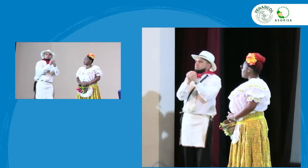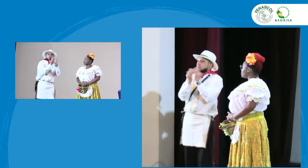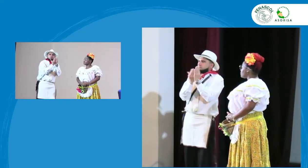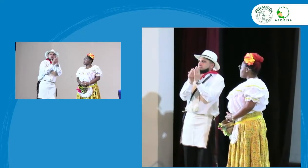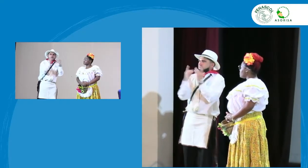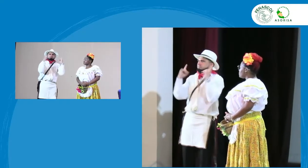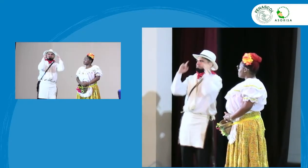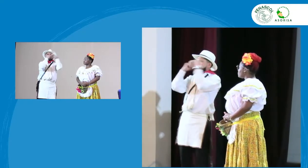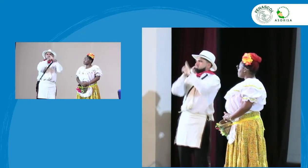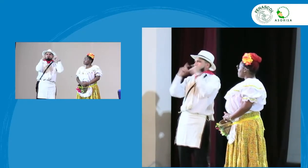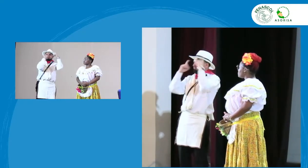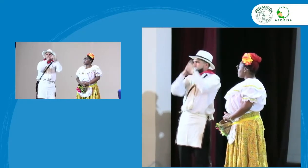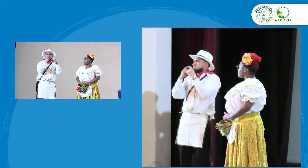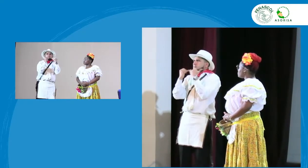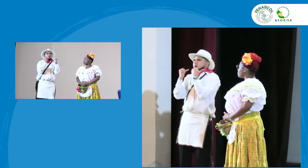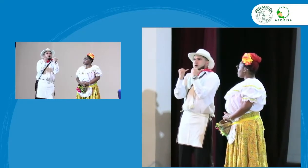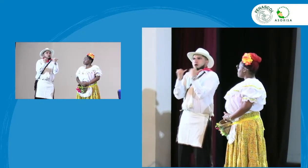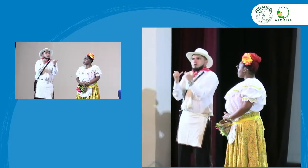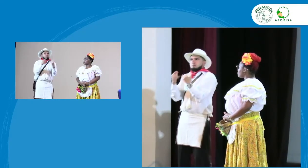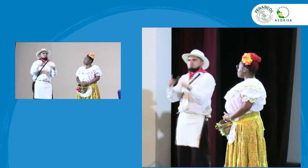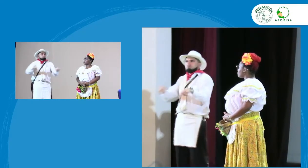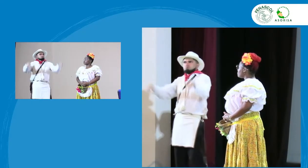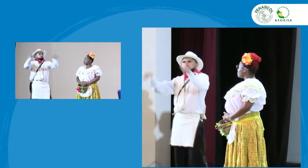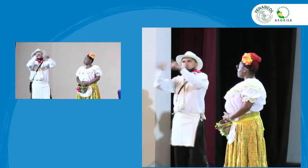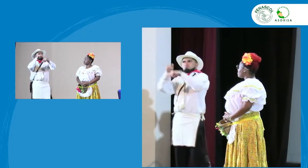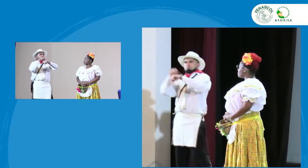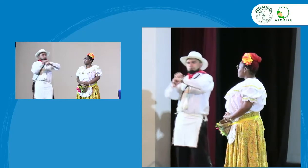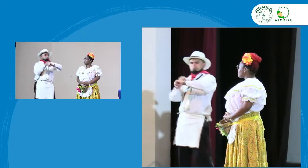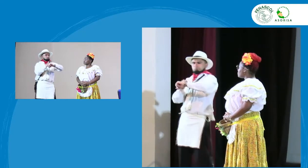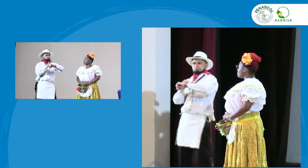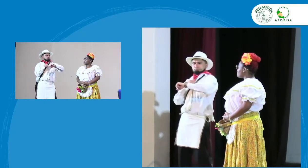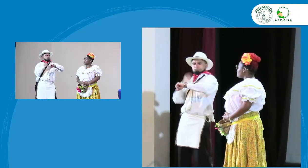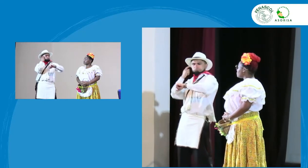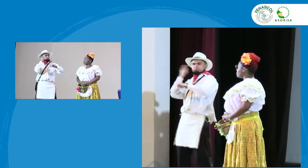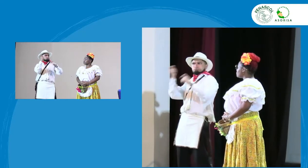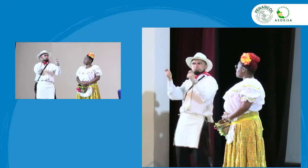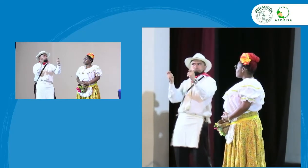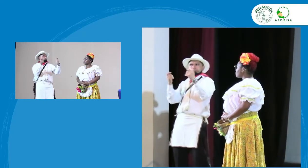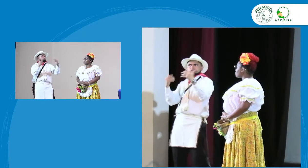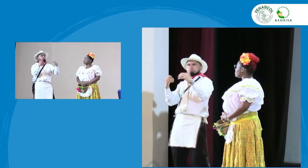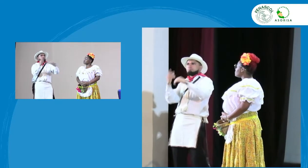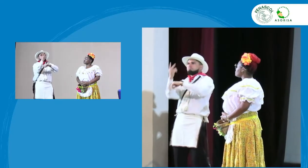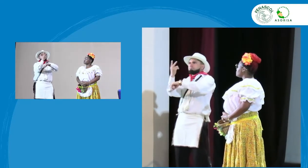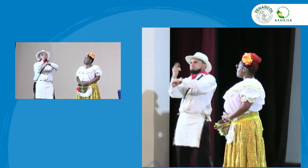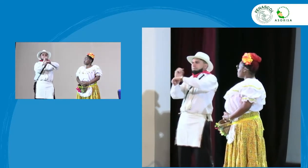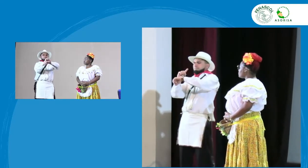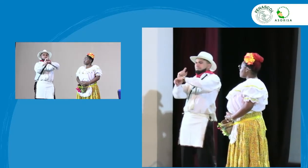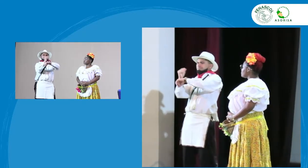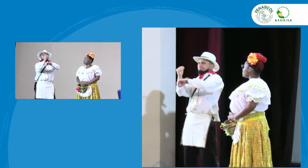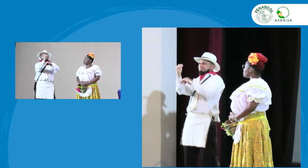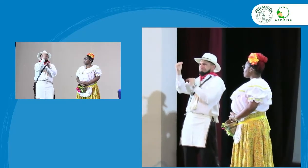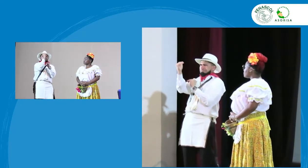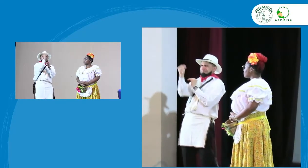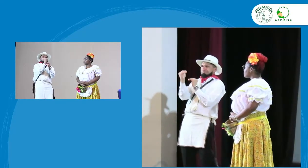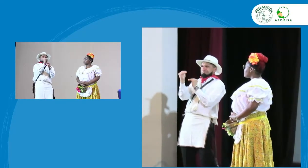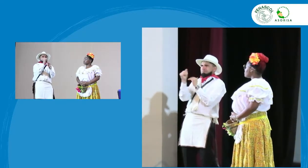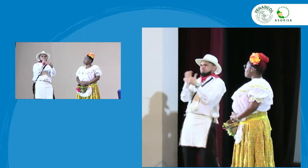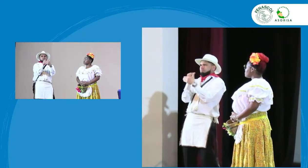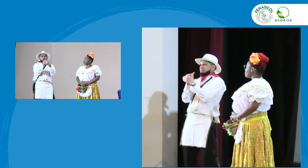bilingüe bicultural y el tema de la educación inclusiva nos deja una gran reflexión a todos tenemos